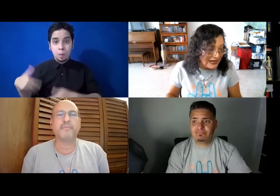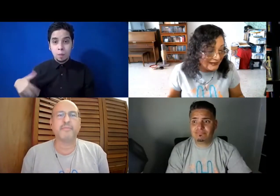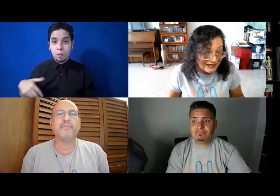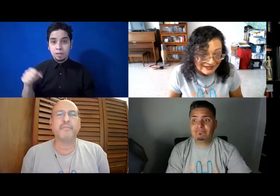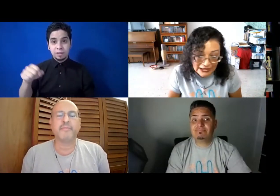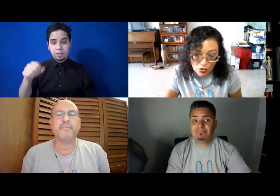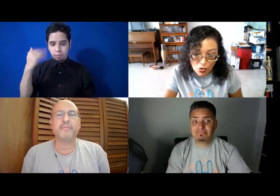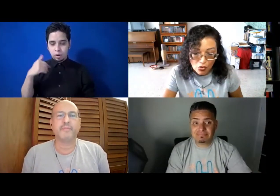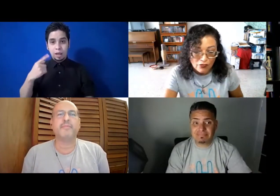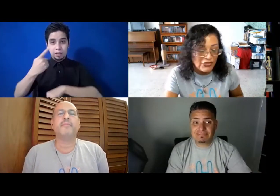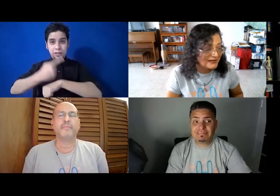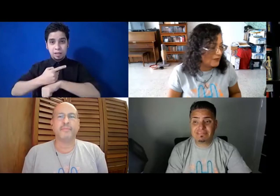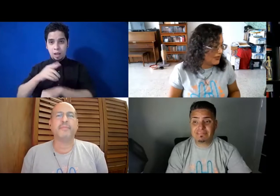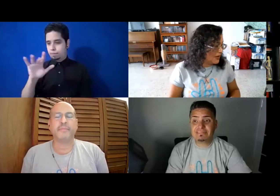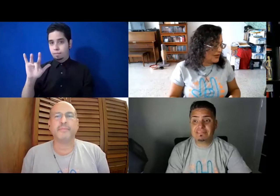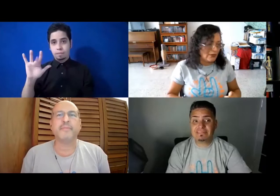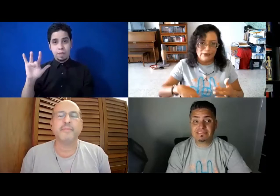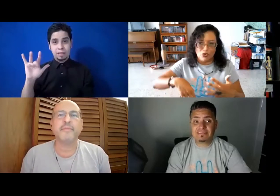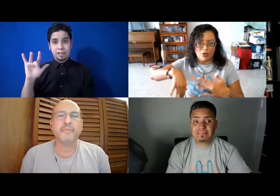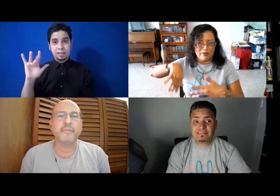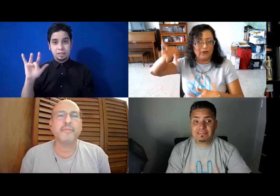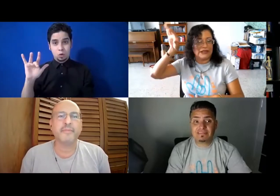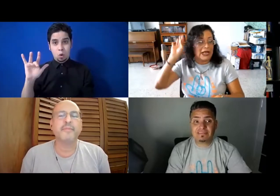25 de septiembre, de momento yo como que me fuda atrás.